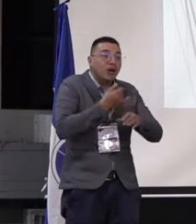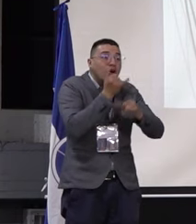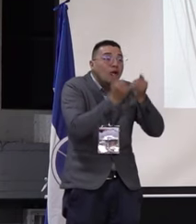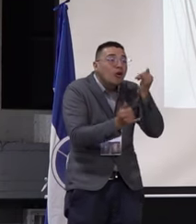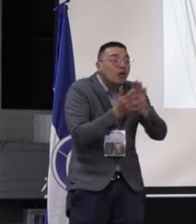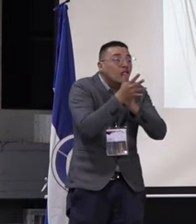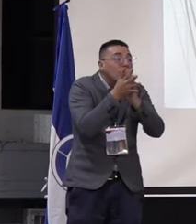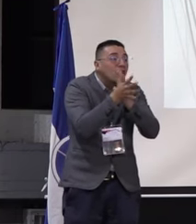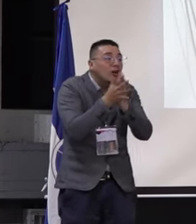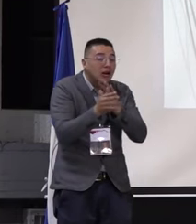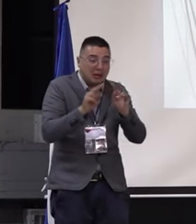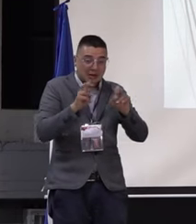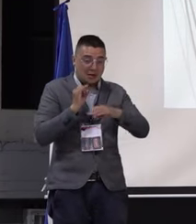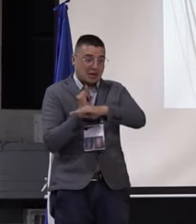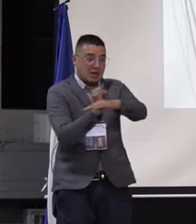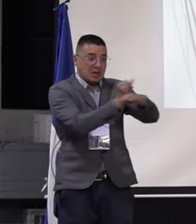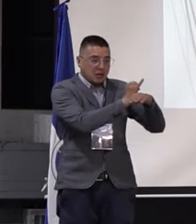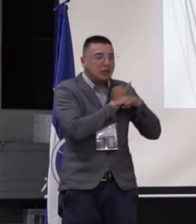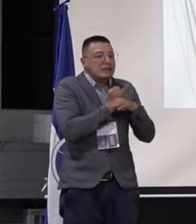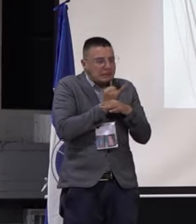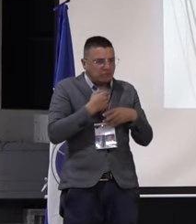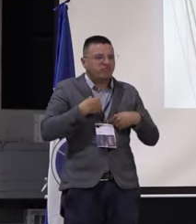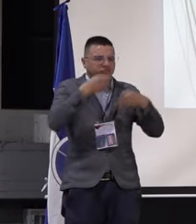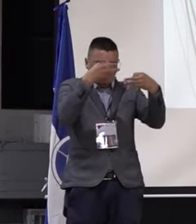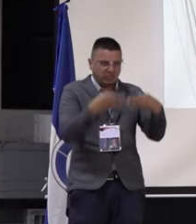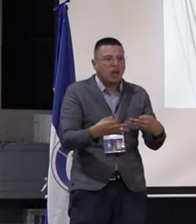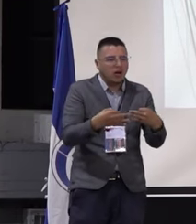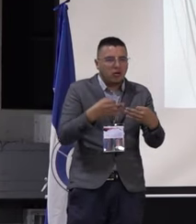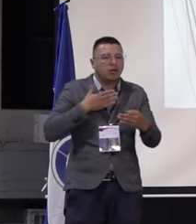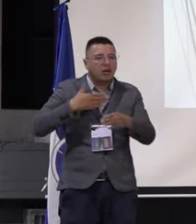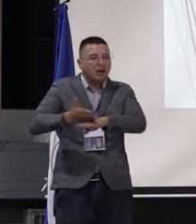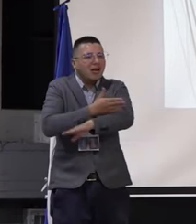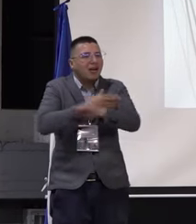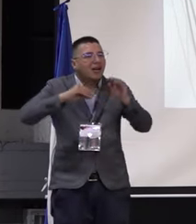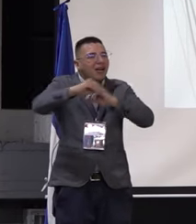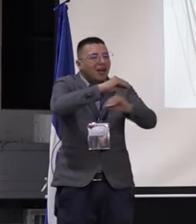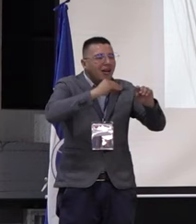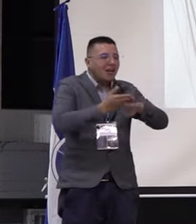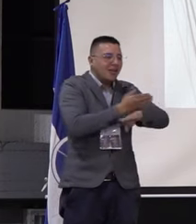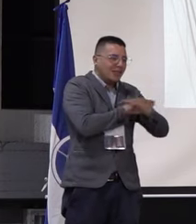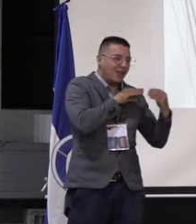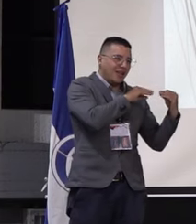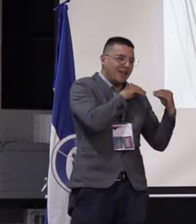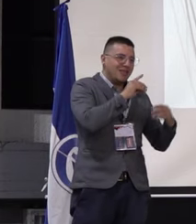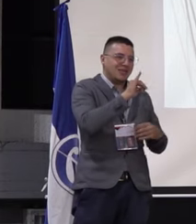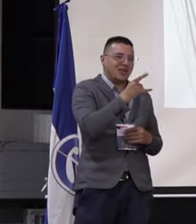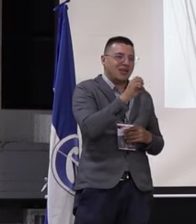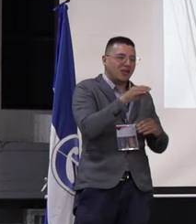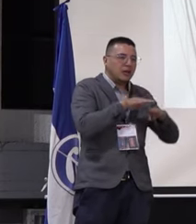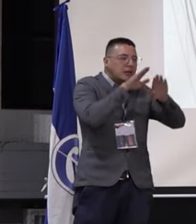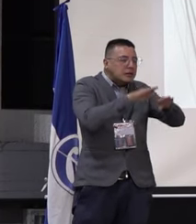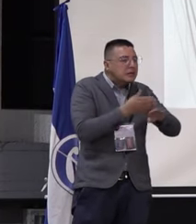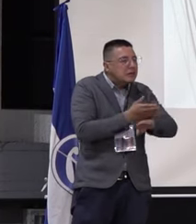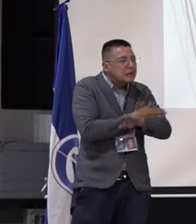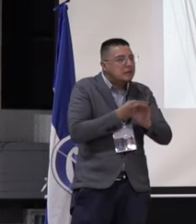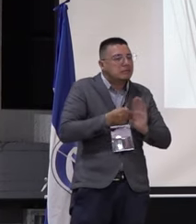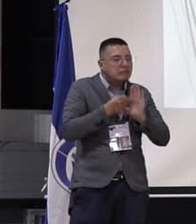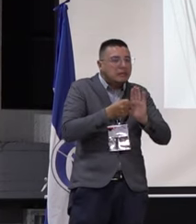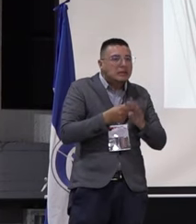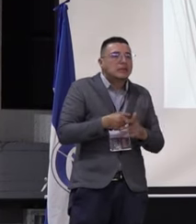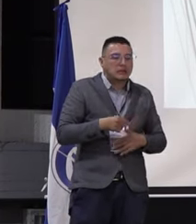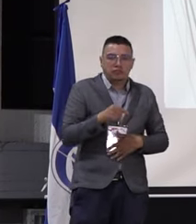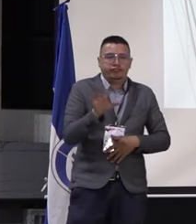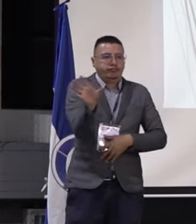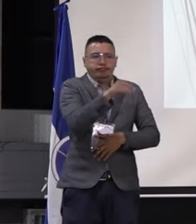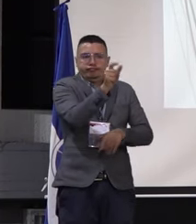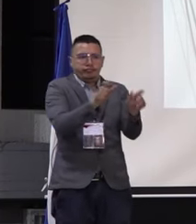gestión de convenios interinstitucionales. Estoy segura, y lo hemos hablado muchas veces con Diego durante nuestras representaciones, que todos tenemos